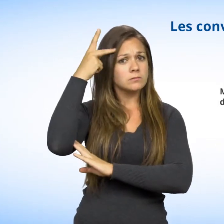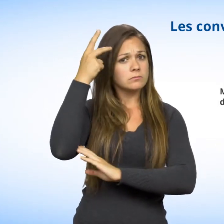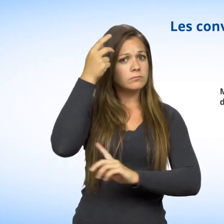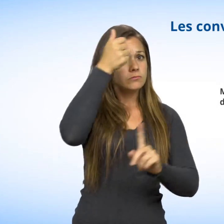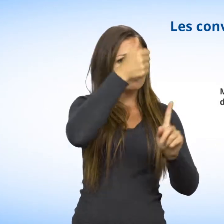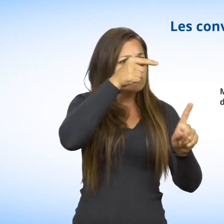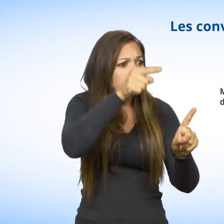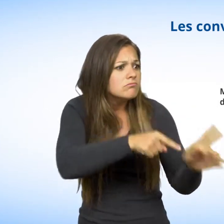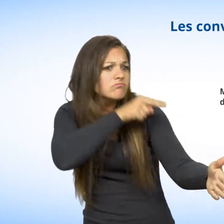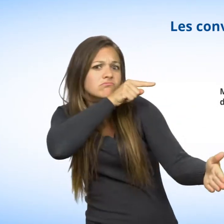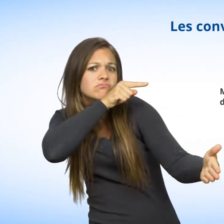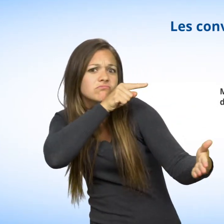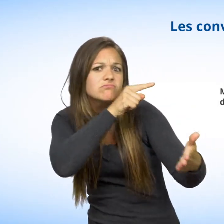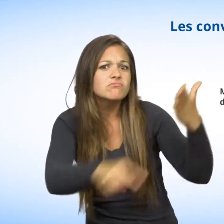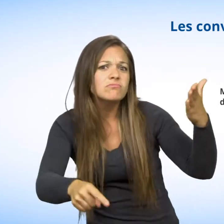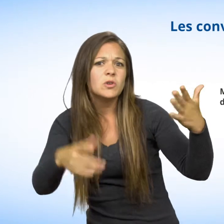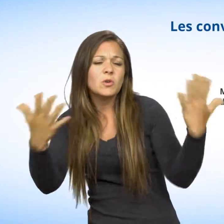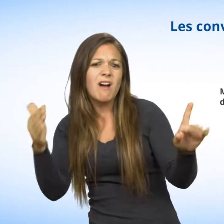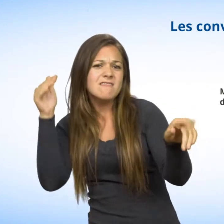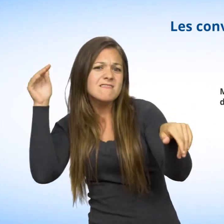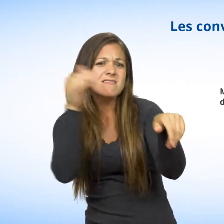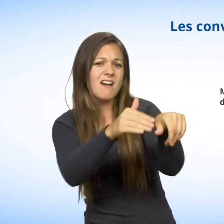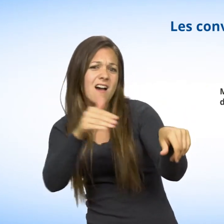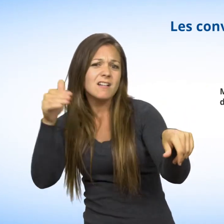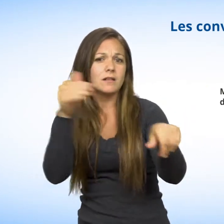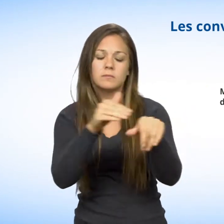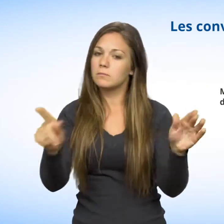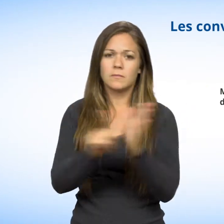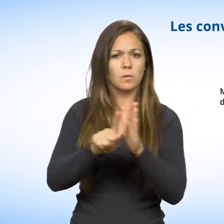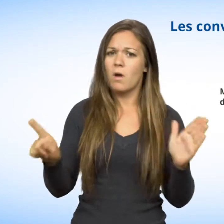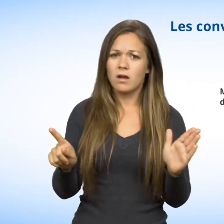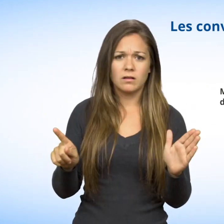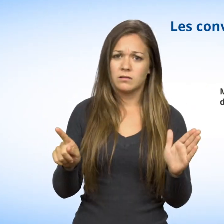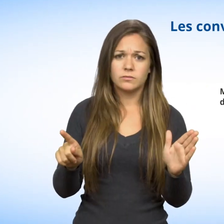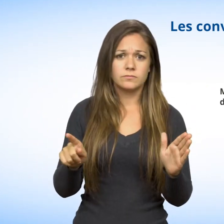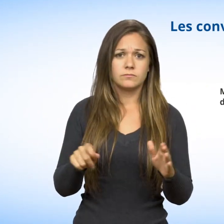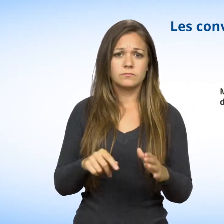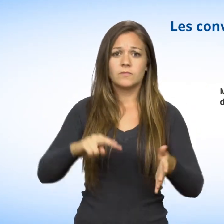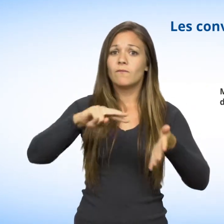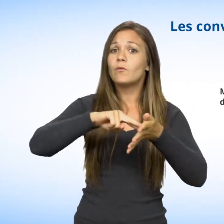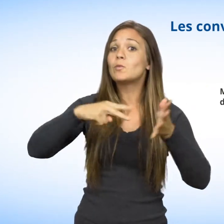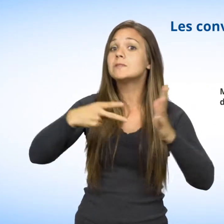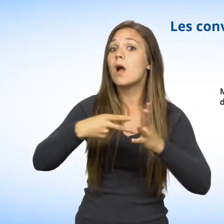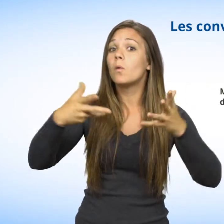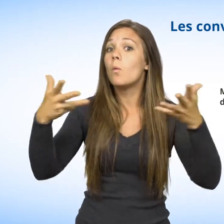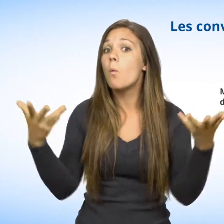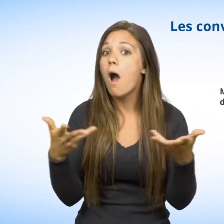Les convictions politiques sont un motif interdit de discrimination et de harcèlement. Cela